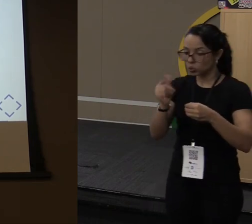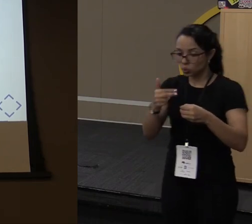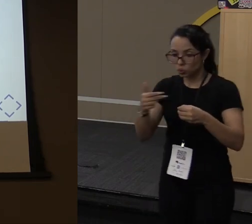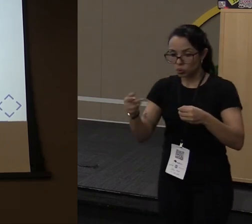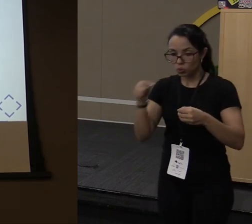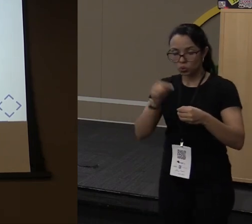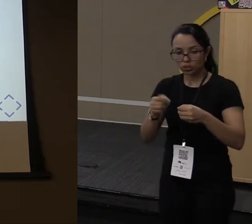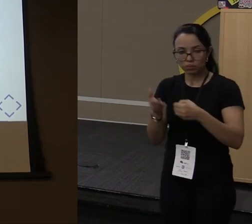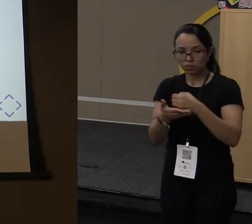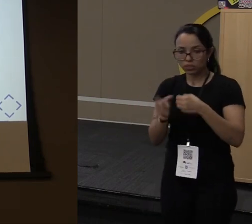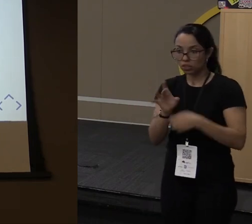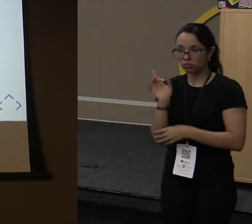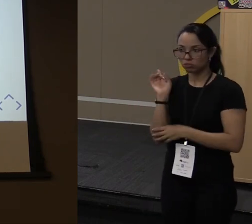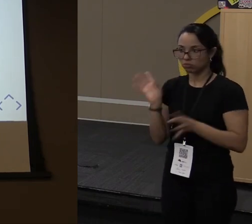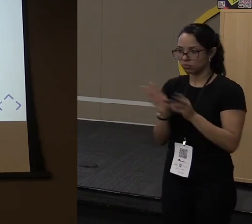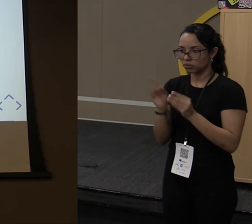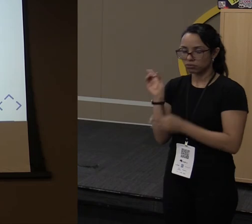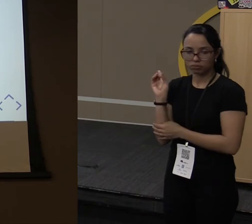É basicamente só isso aqui.